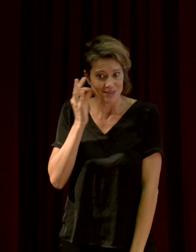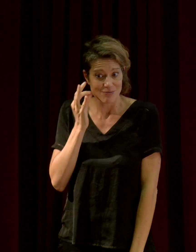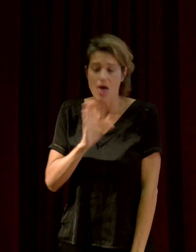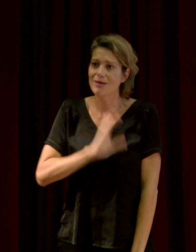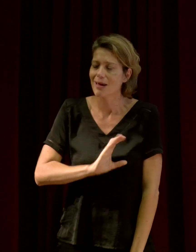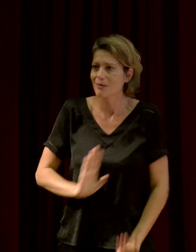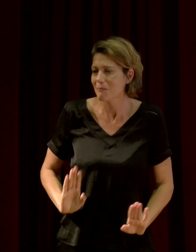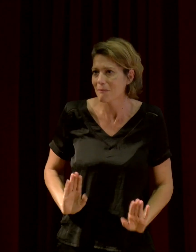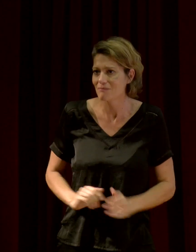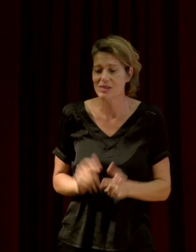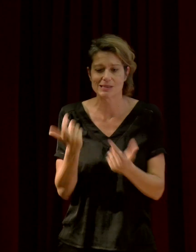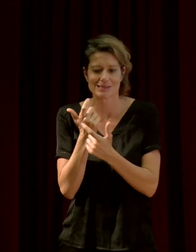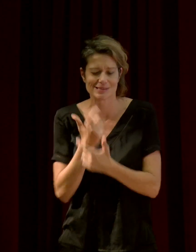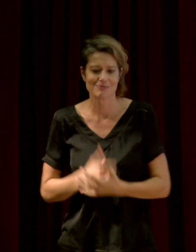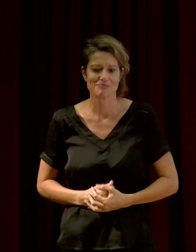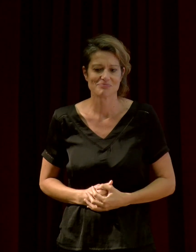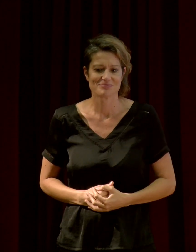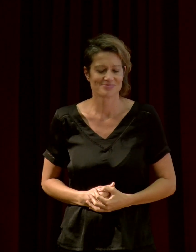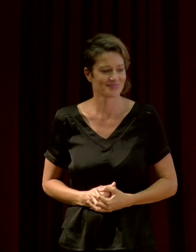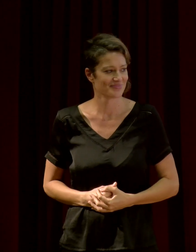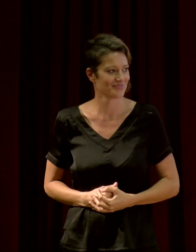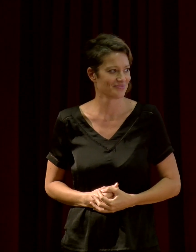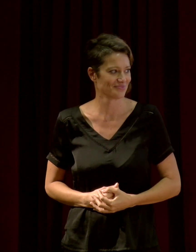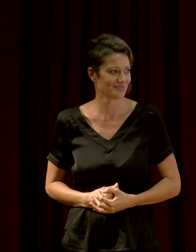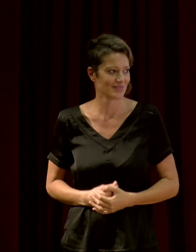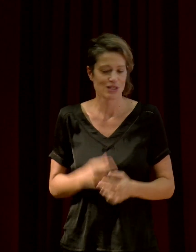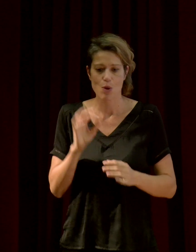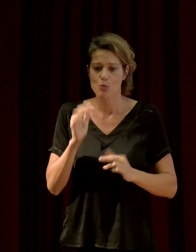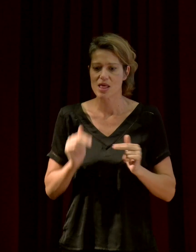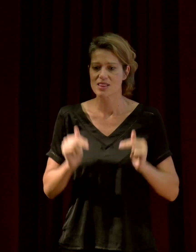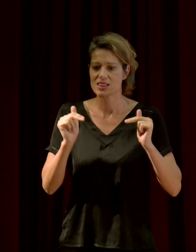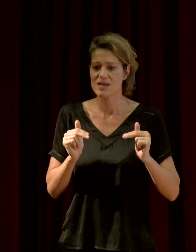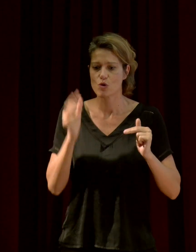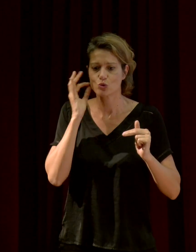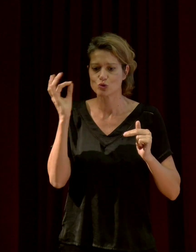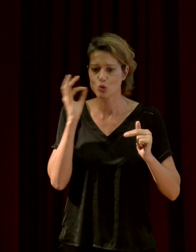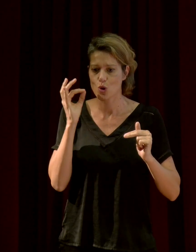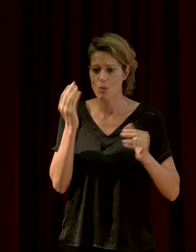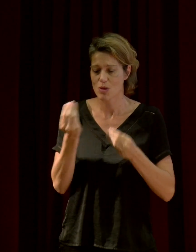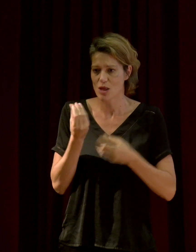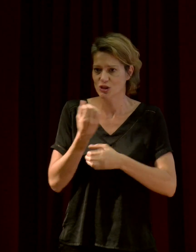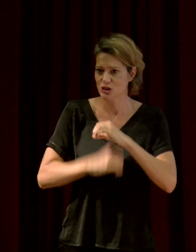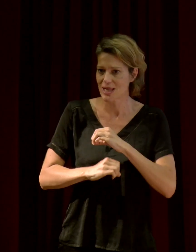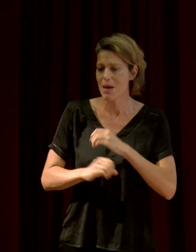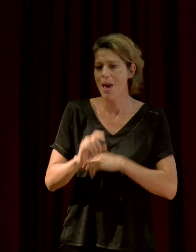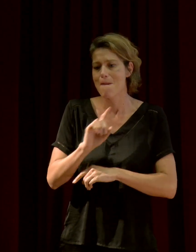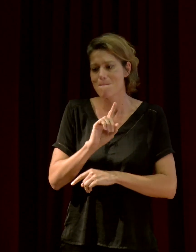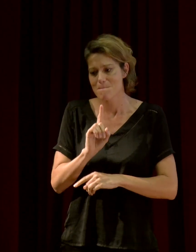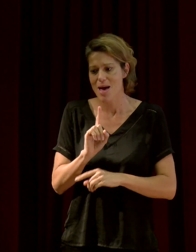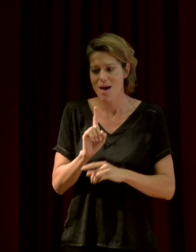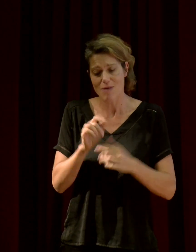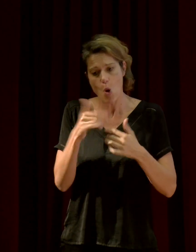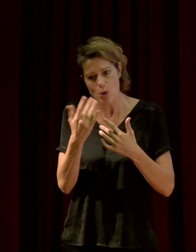Essayez, essayez. C'est sûr que le niveau sonore fait partie du ressenti, mais pas uniquement. Mais pas uniquement, c'est ça ce que je voulais dire. Certains sons